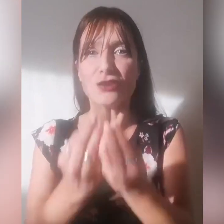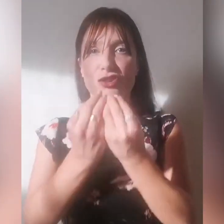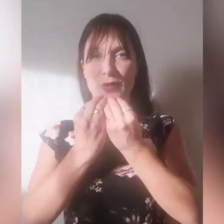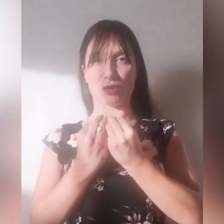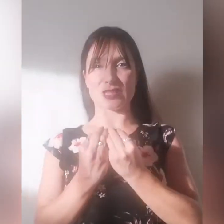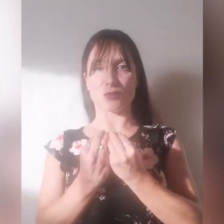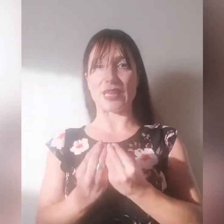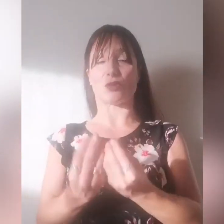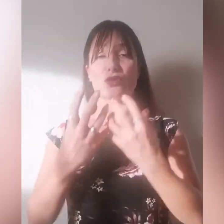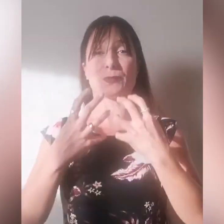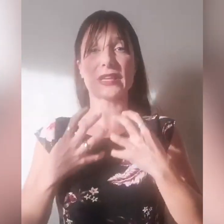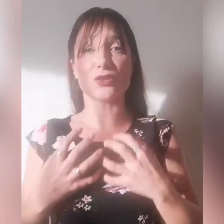Incipit cosa vi ho detto?